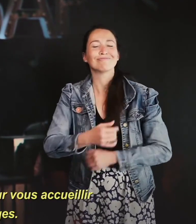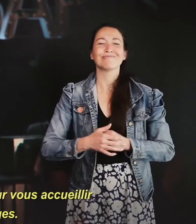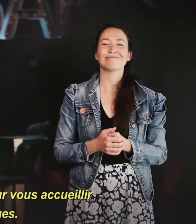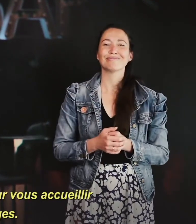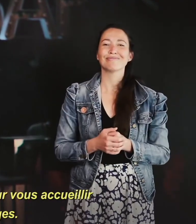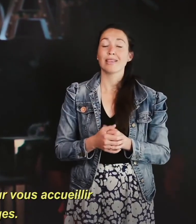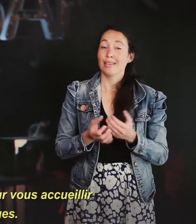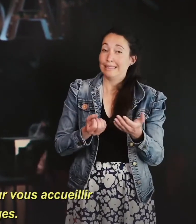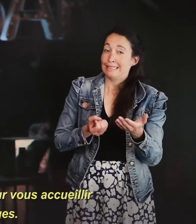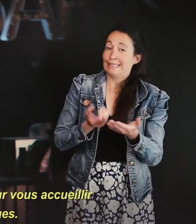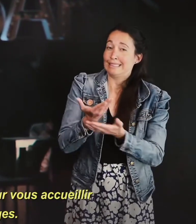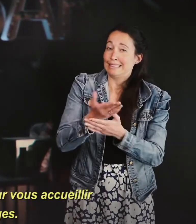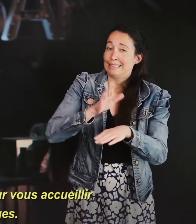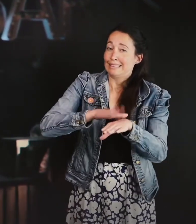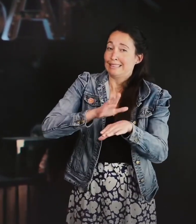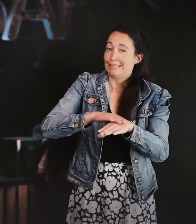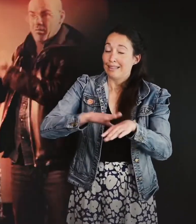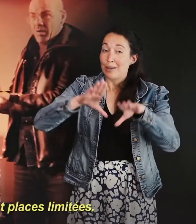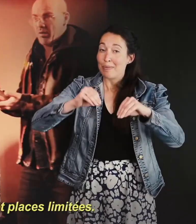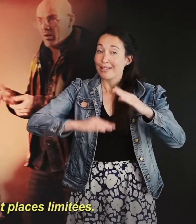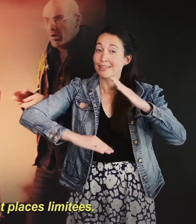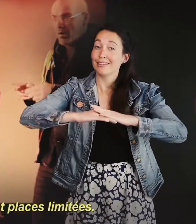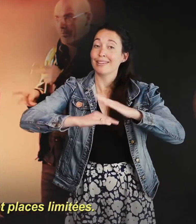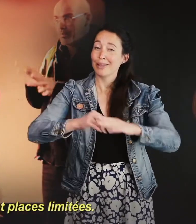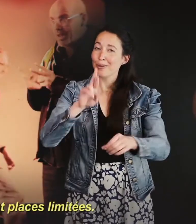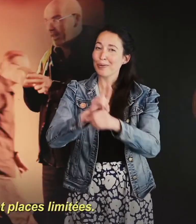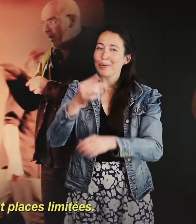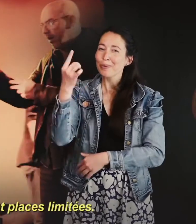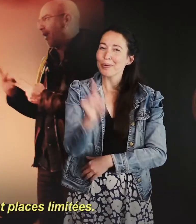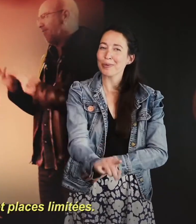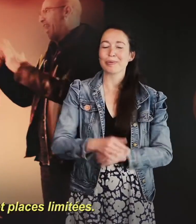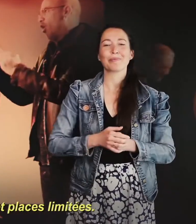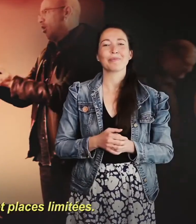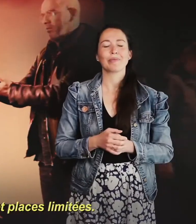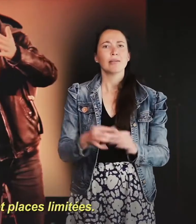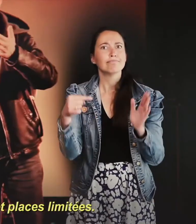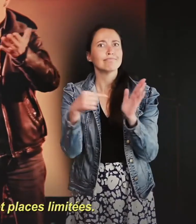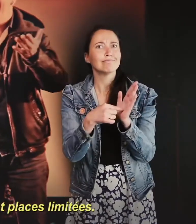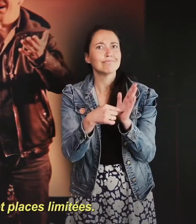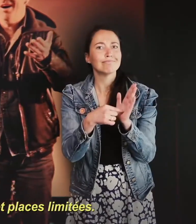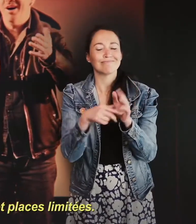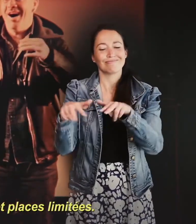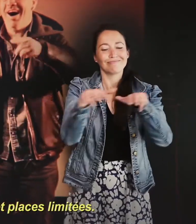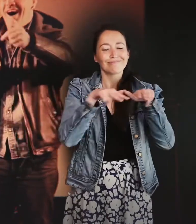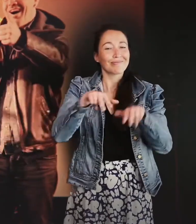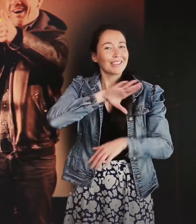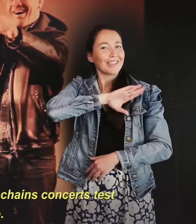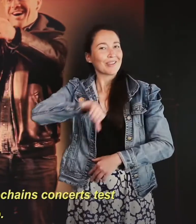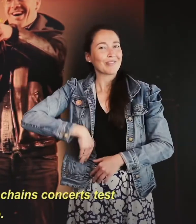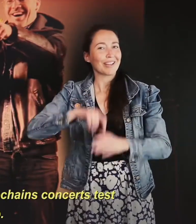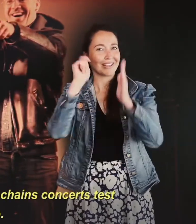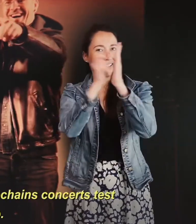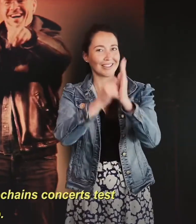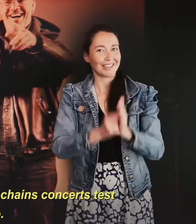faciliter les échanges. Attention ! Réservation obligatoire et place limitée. Retrouvez les